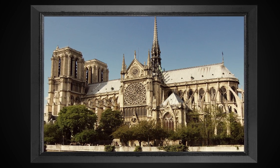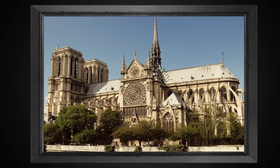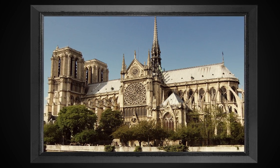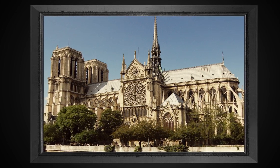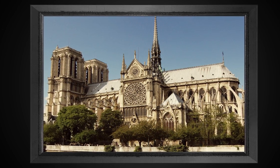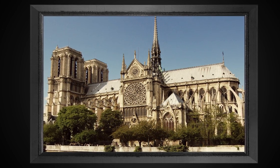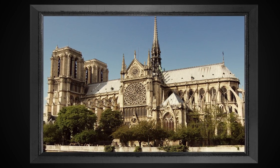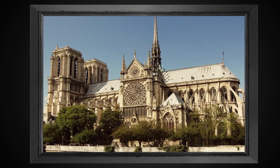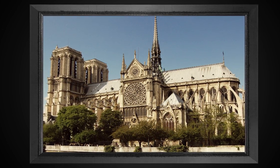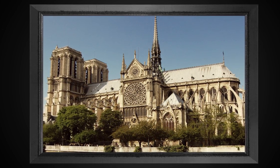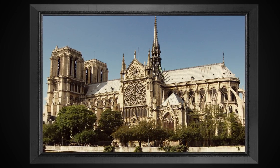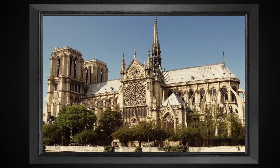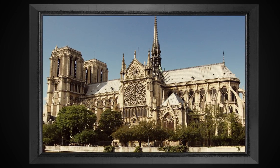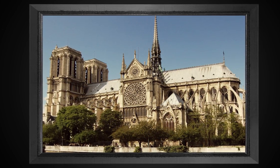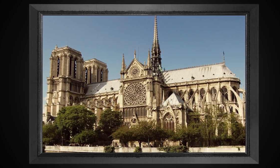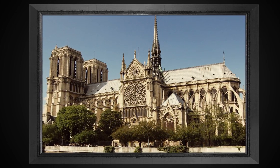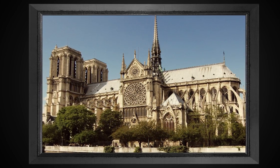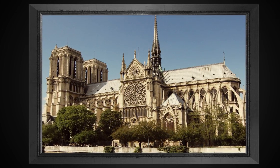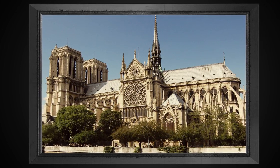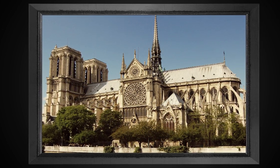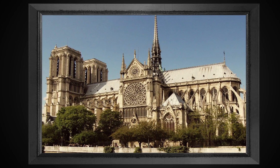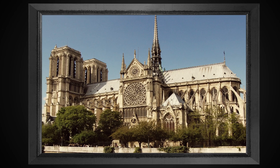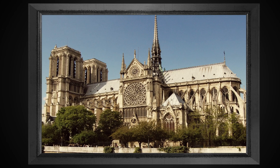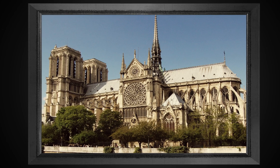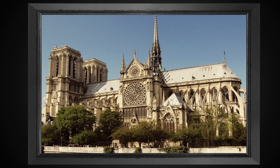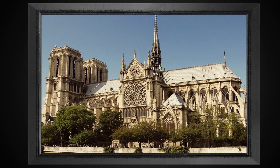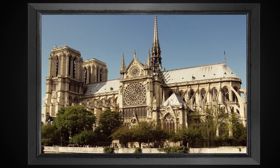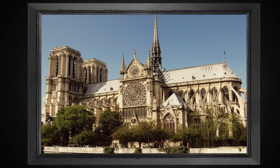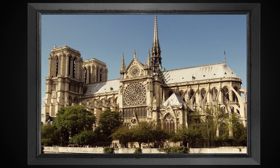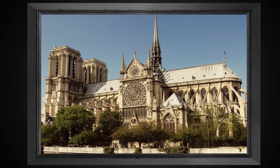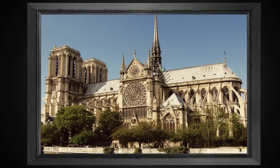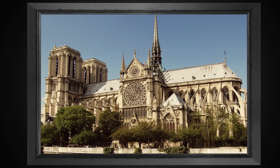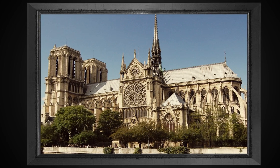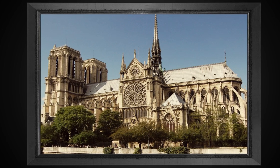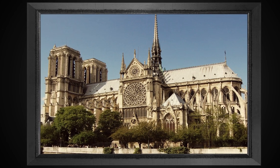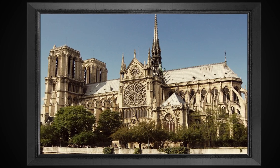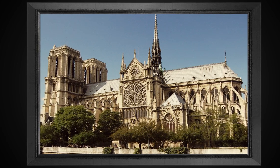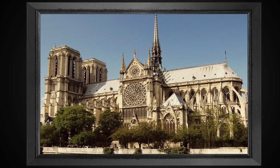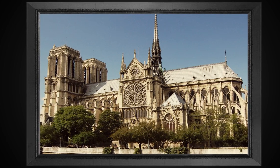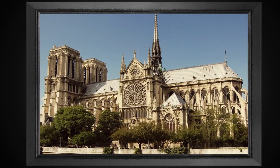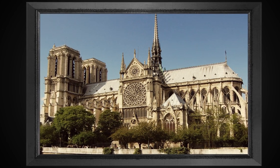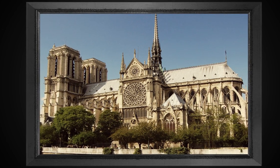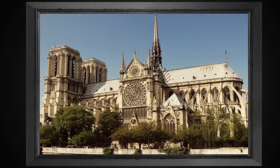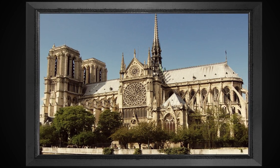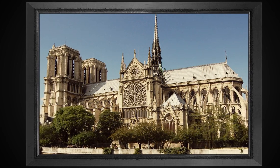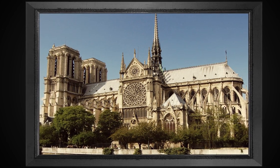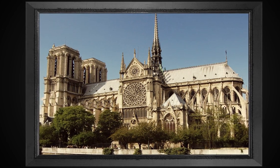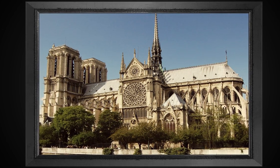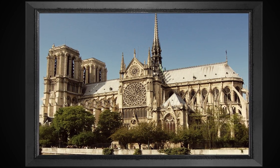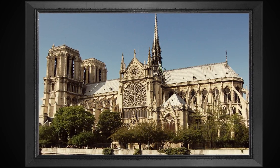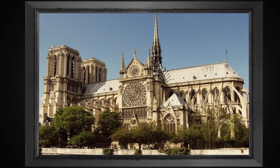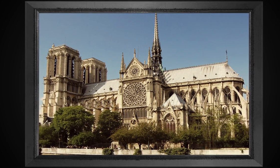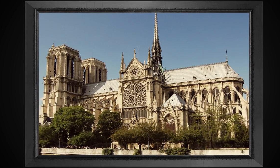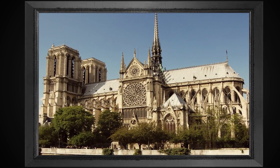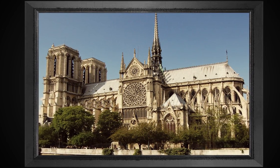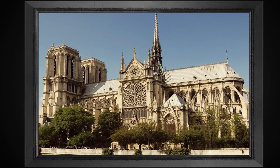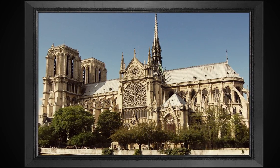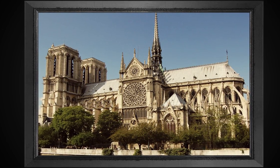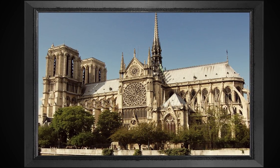vez mais, para Hegel, com a sua evolução, ela tem uma função fora dela mesmo, extraestética. A arte fornece formas